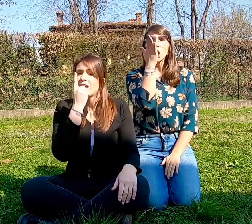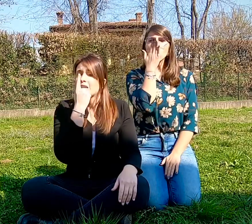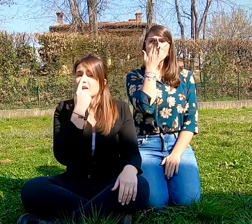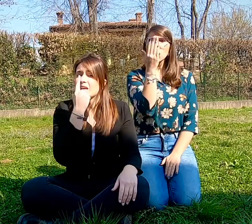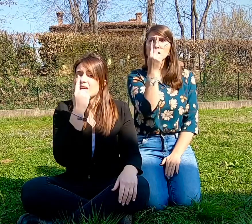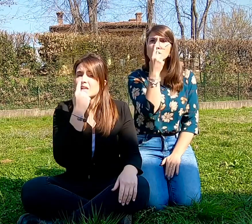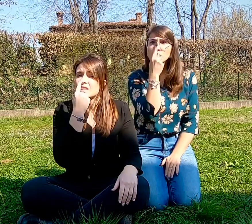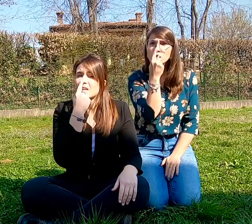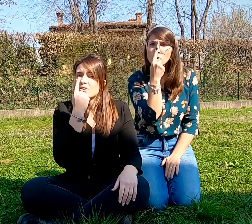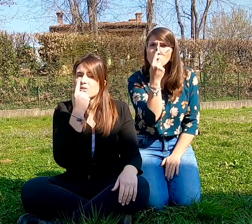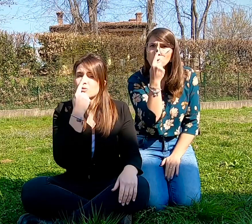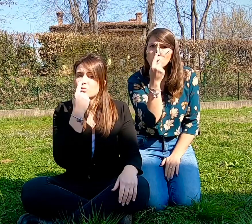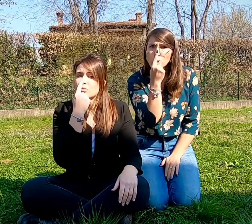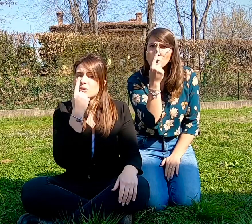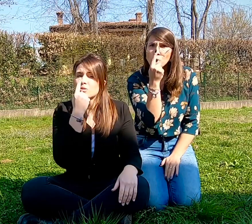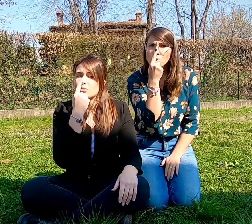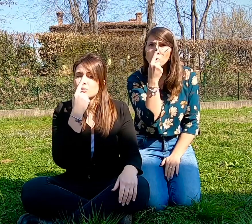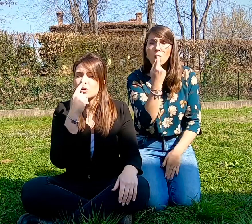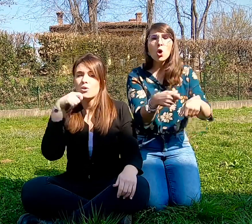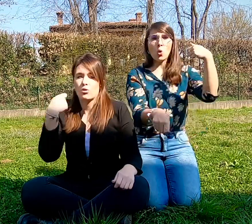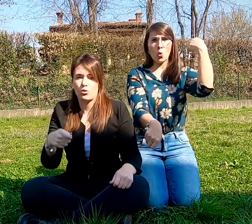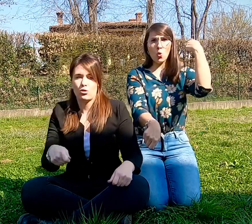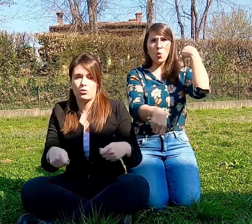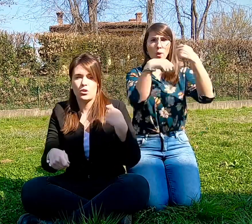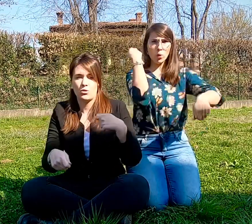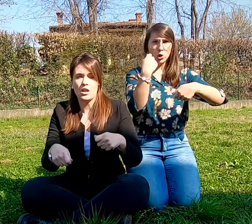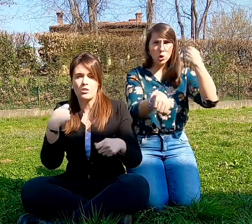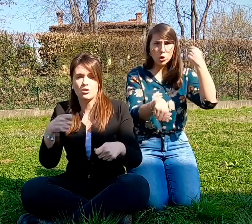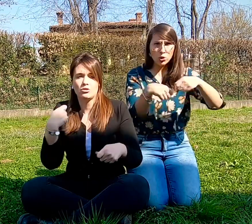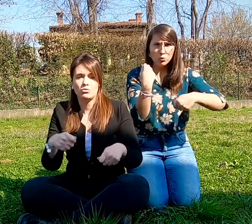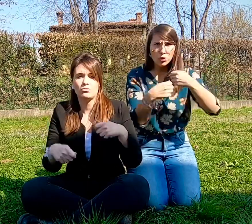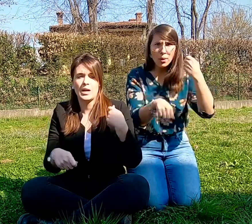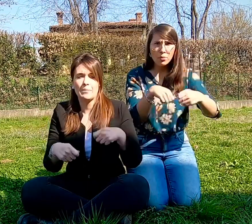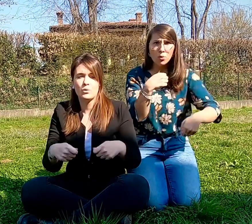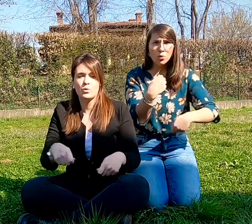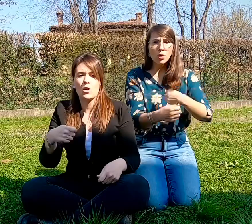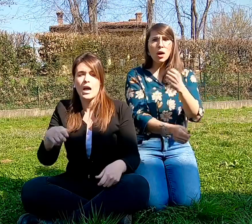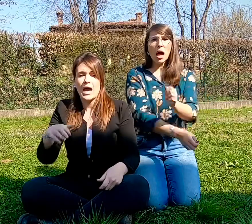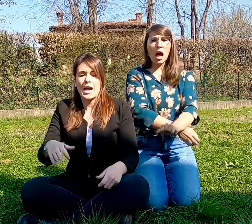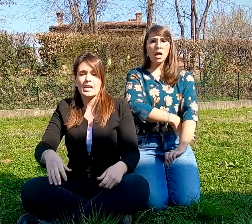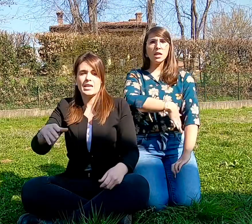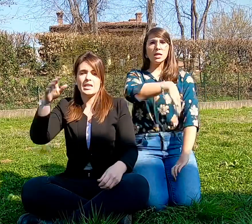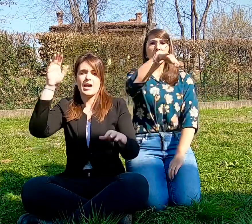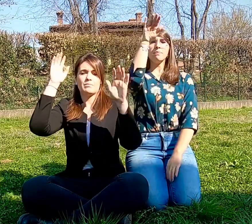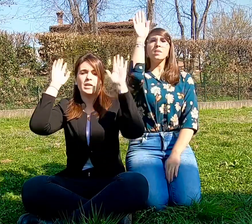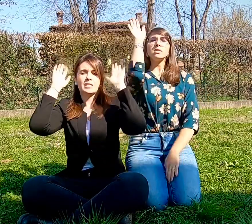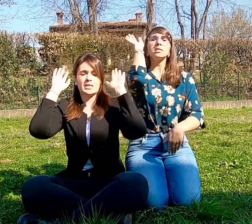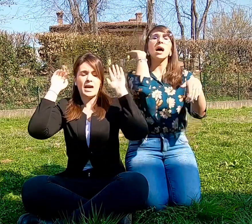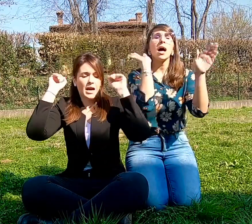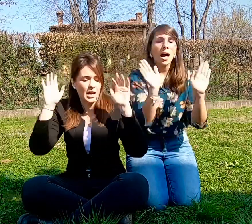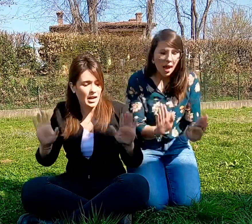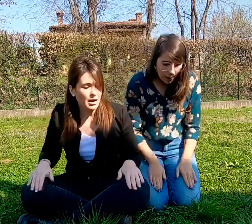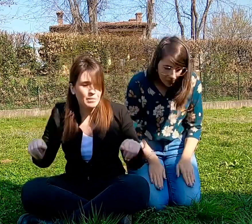Il nasino duro duro come quello di un tamburo Aliam salam,